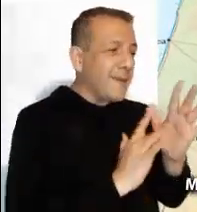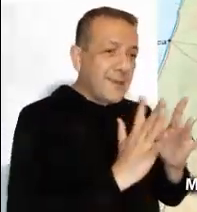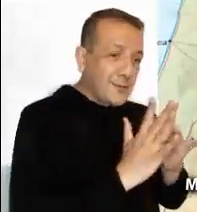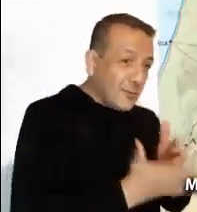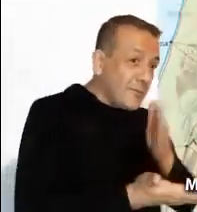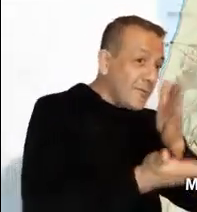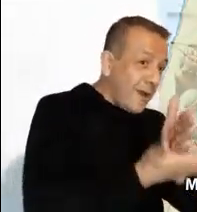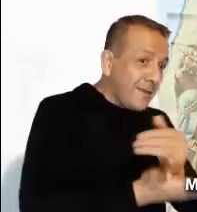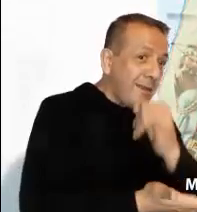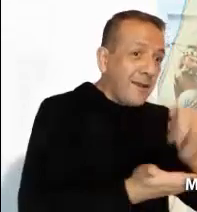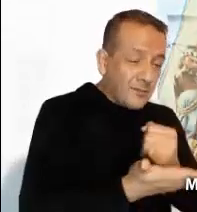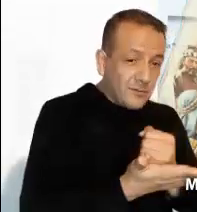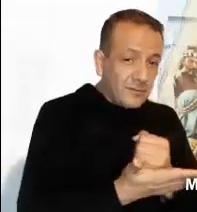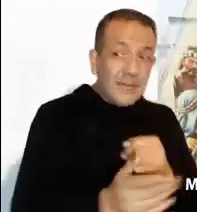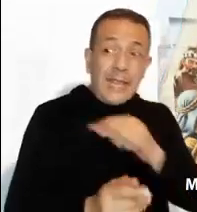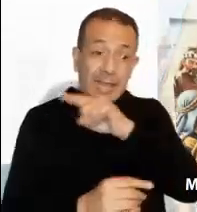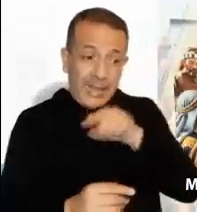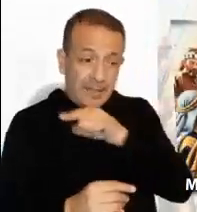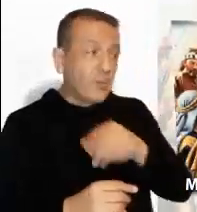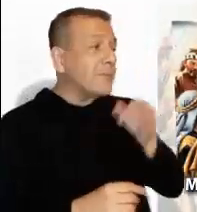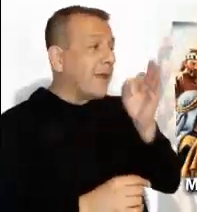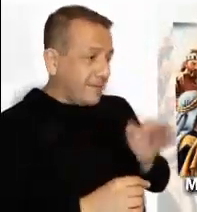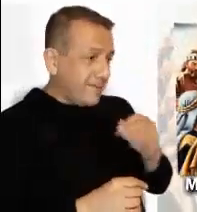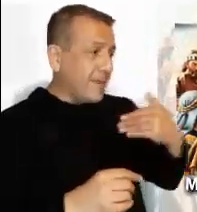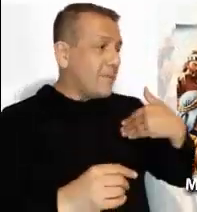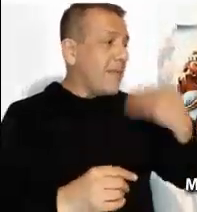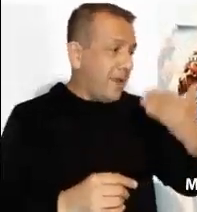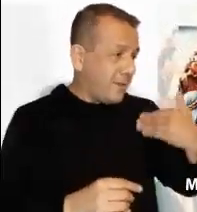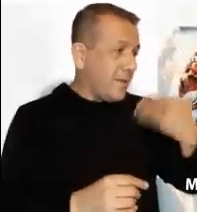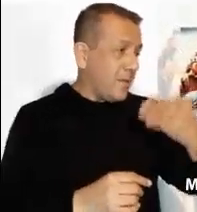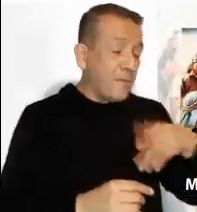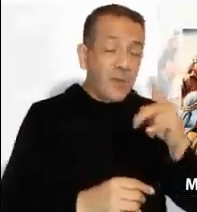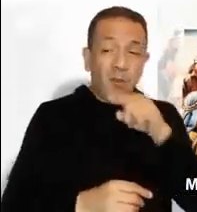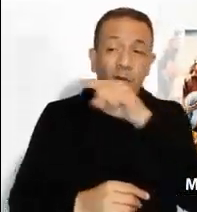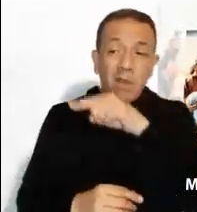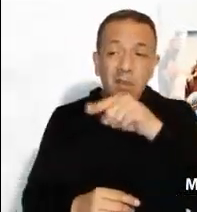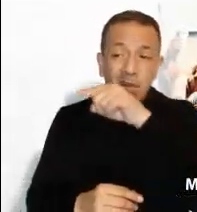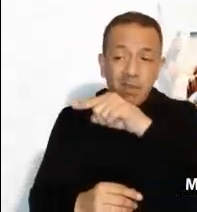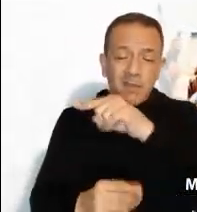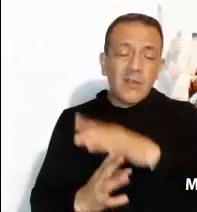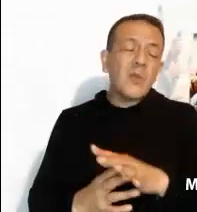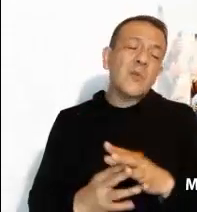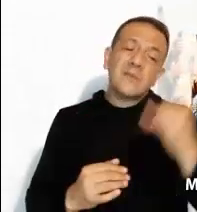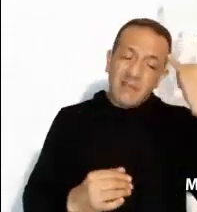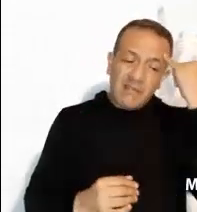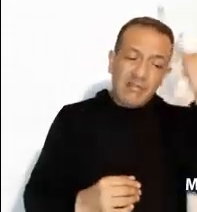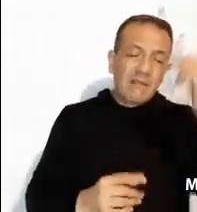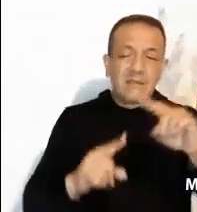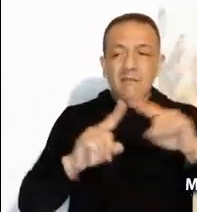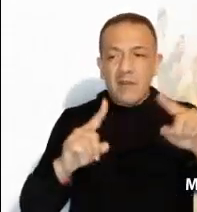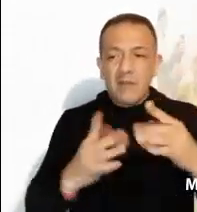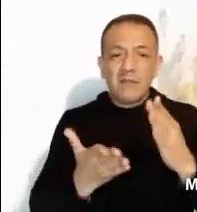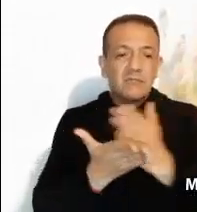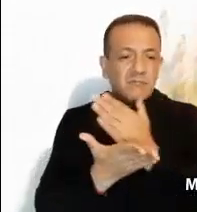estén de acuerdo con sus palabras o con sus milagros. Es que tienen los prejuicios que han dividido a los pueblos.